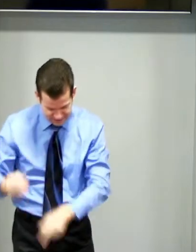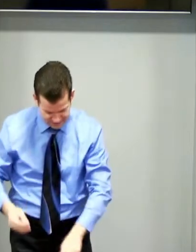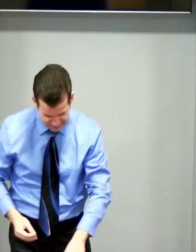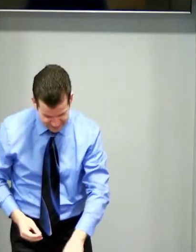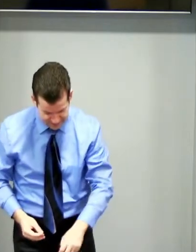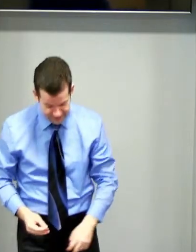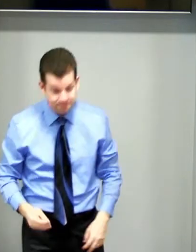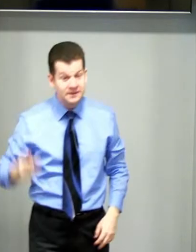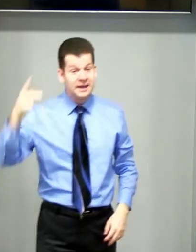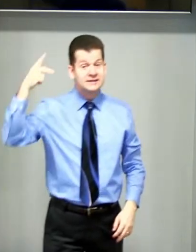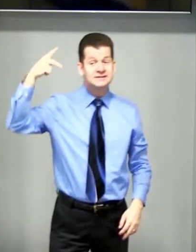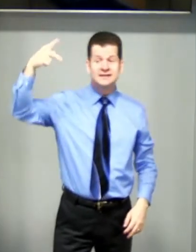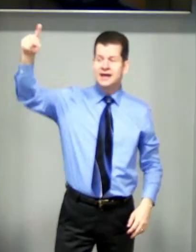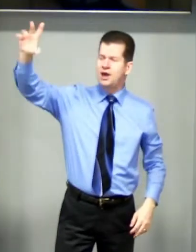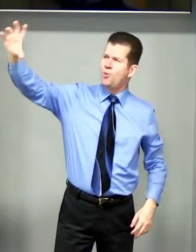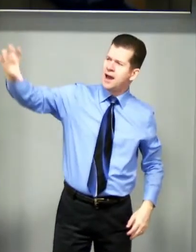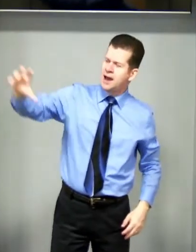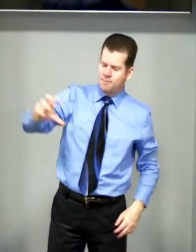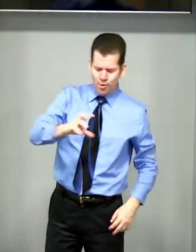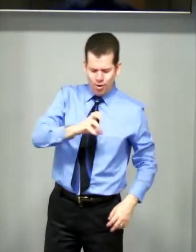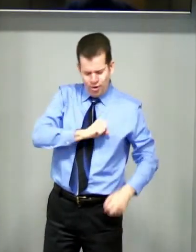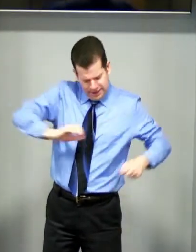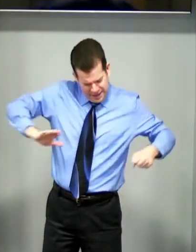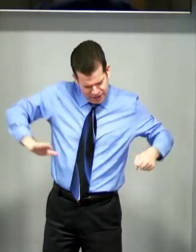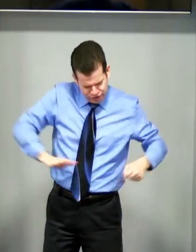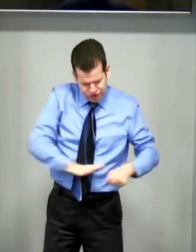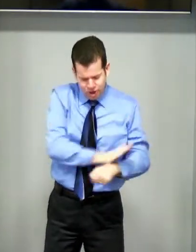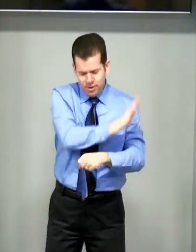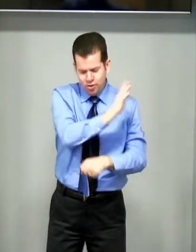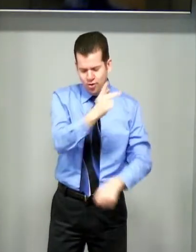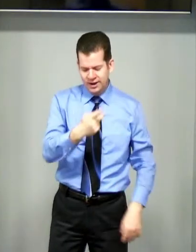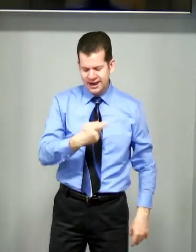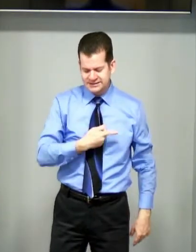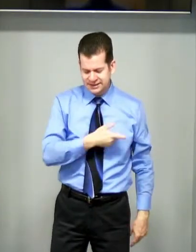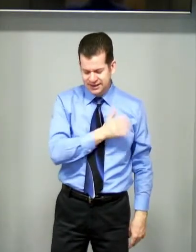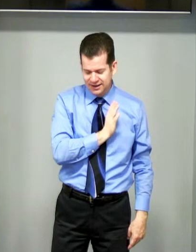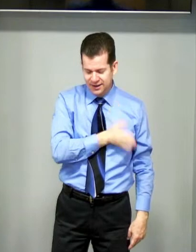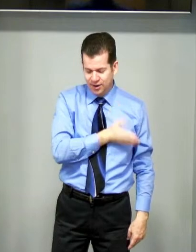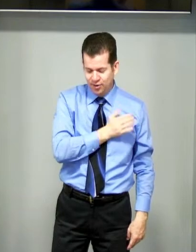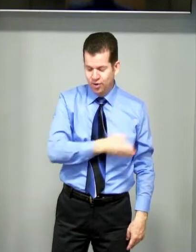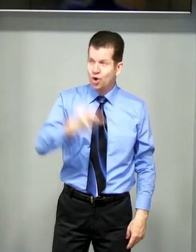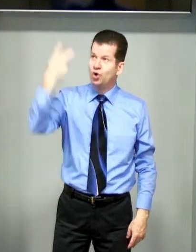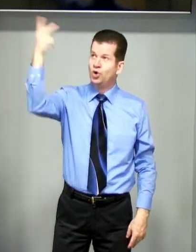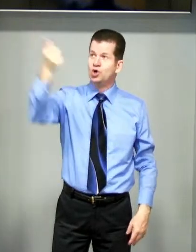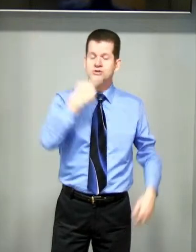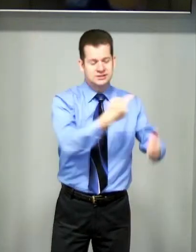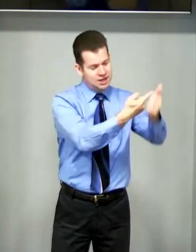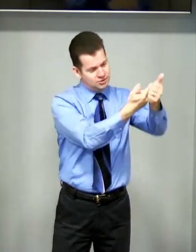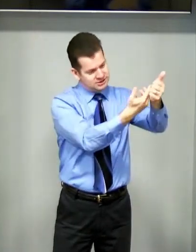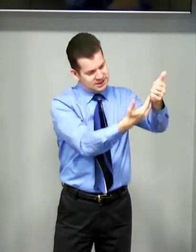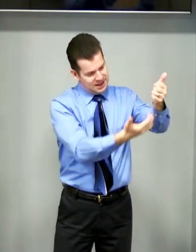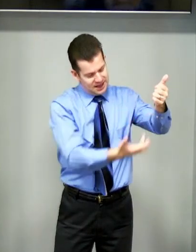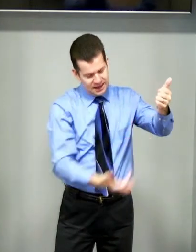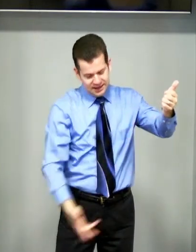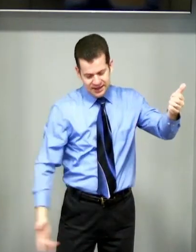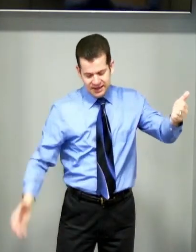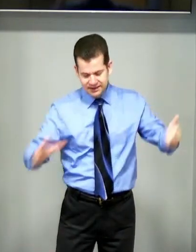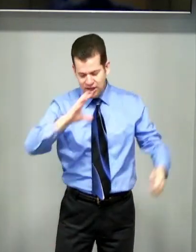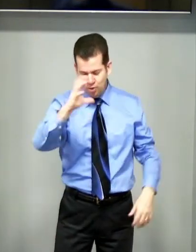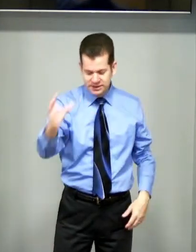Seu amor encheu meu coração O seu sangue deu-me